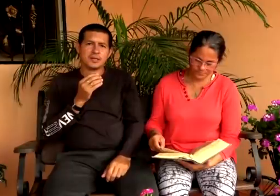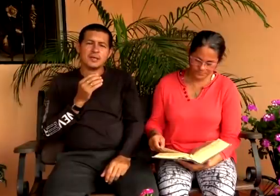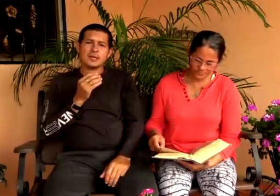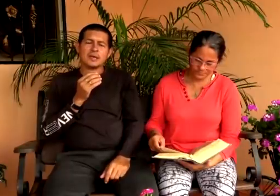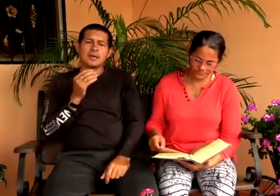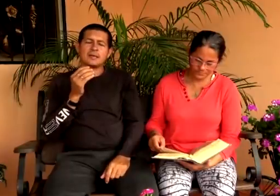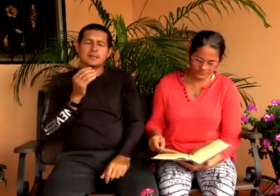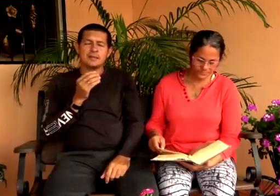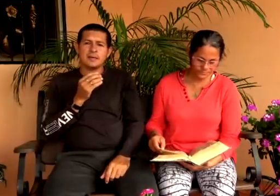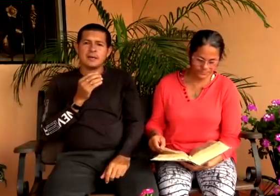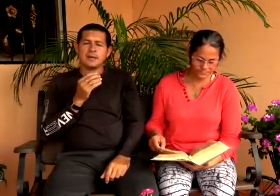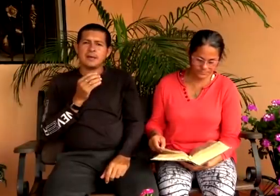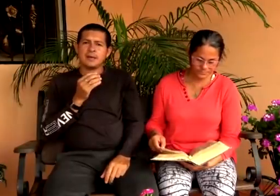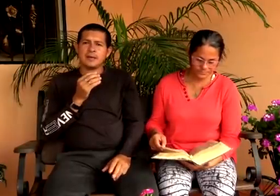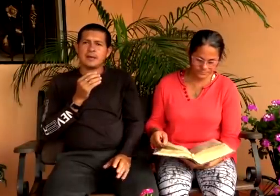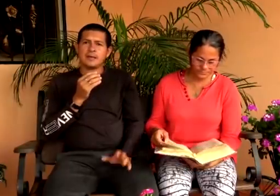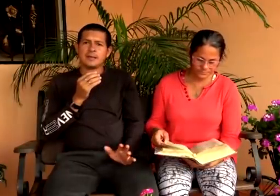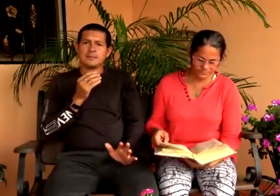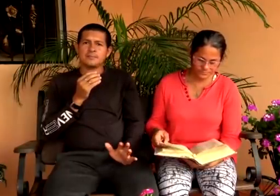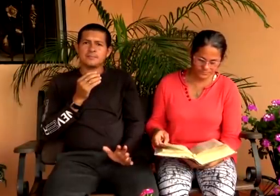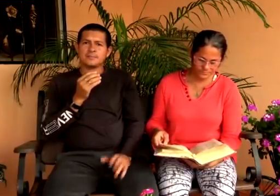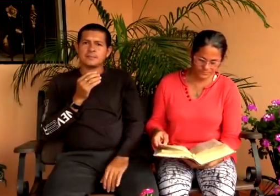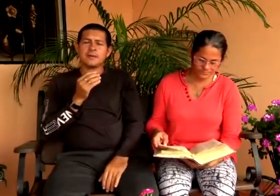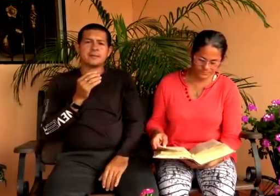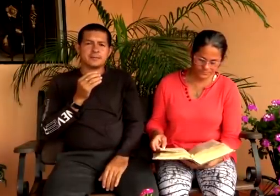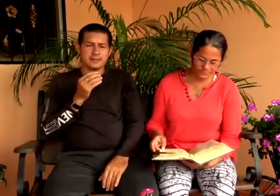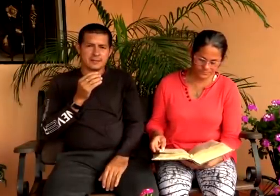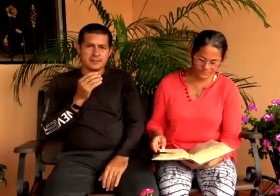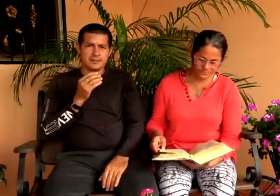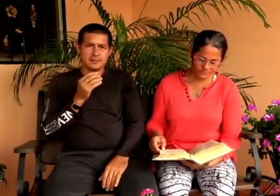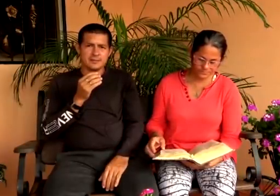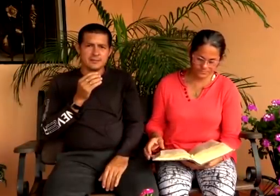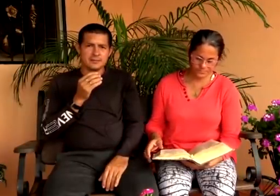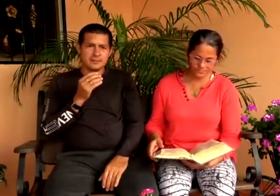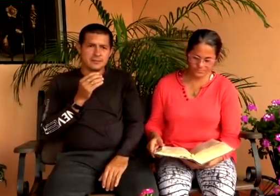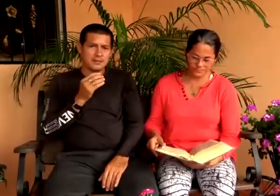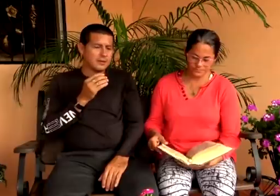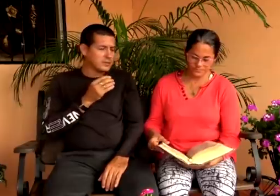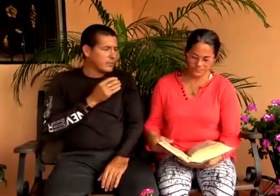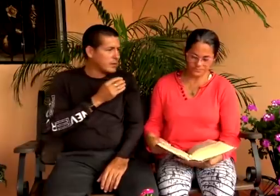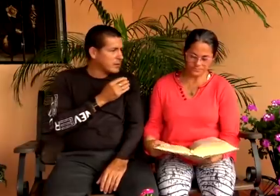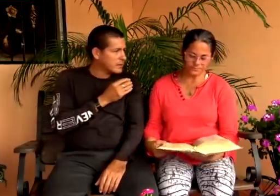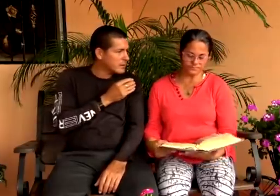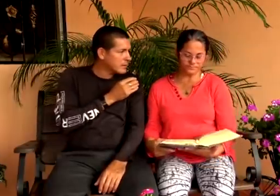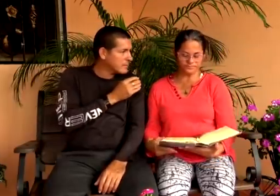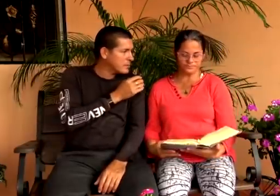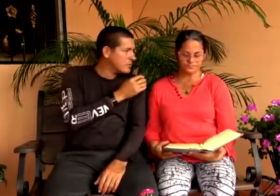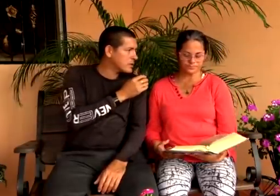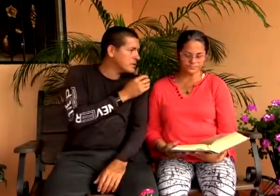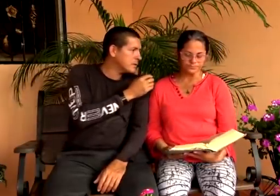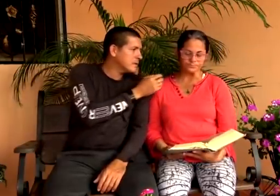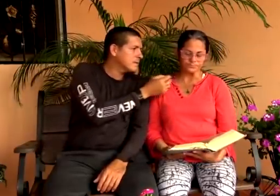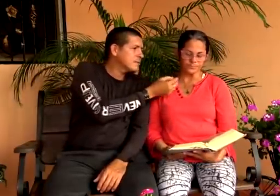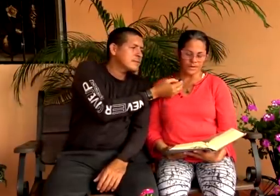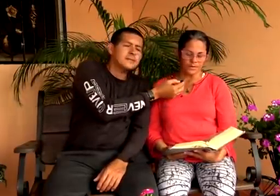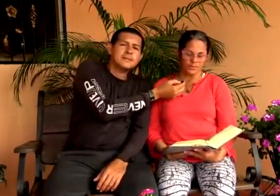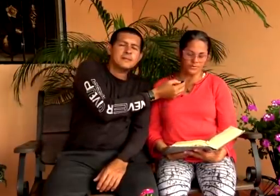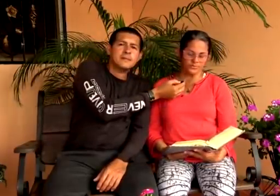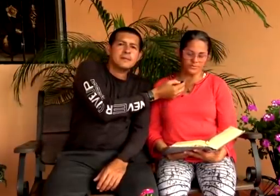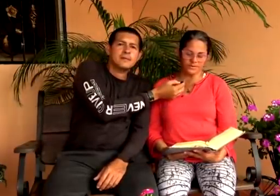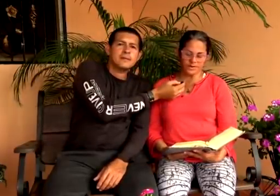diciendo que es el la bestia san juan 21 15